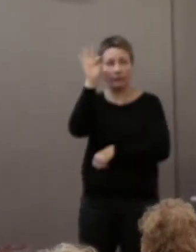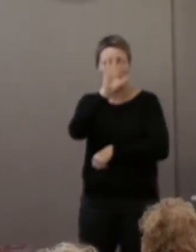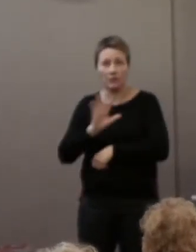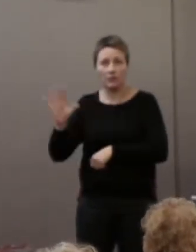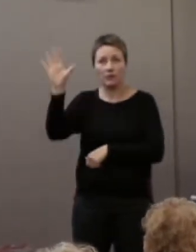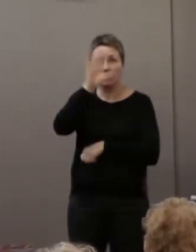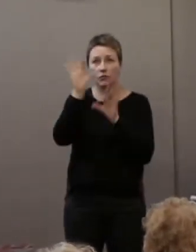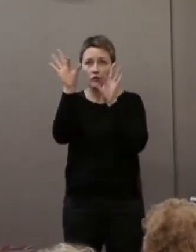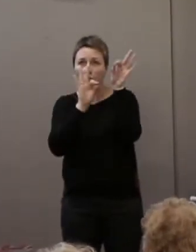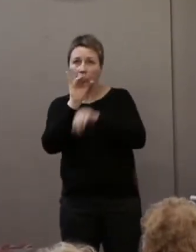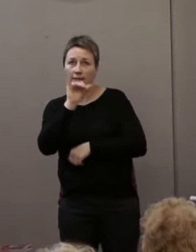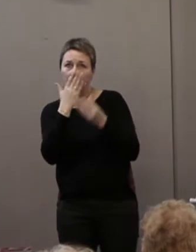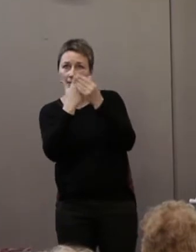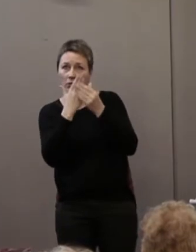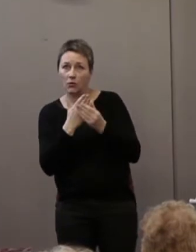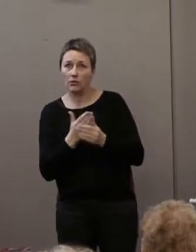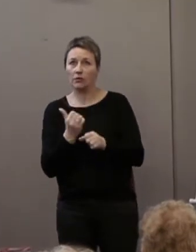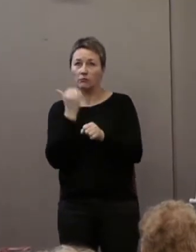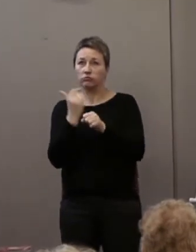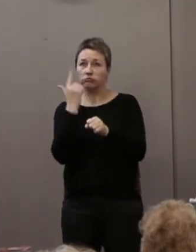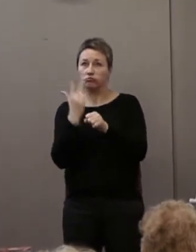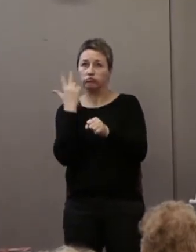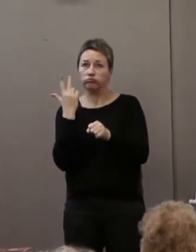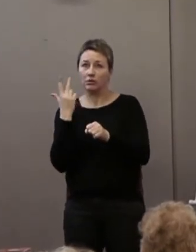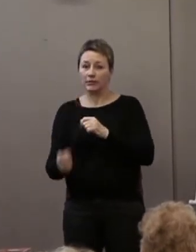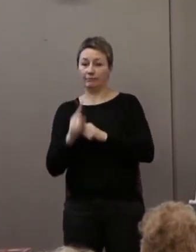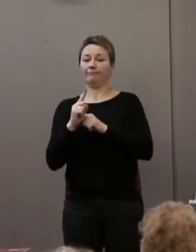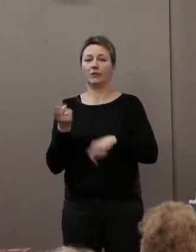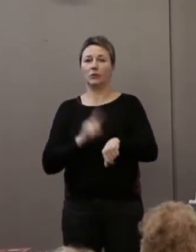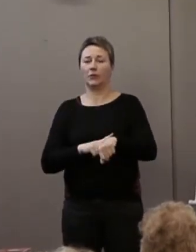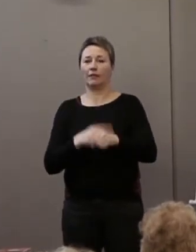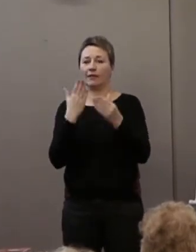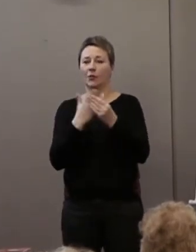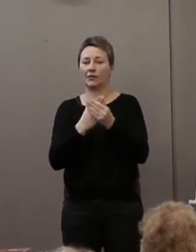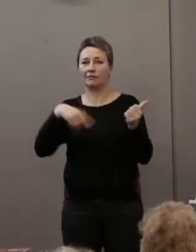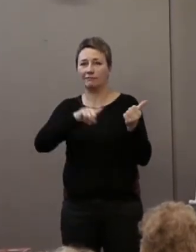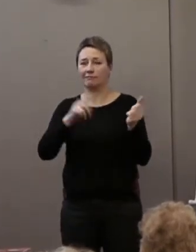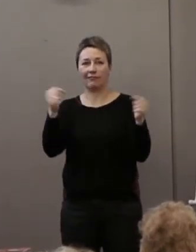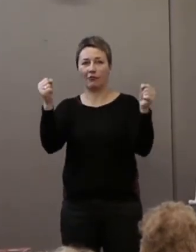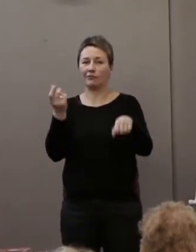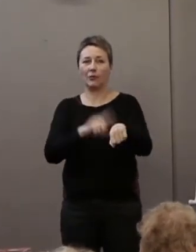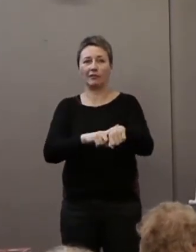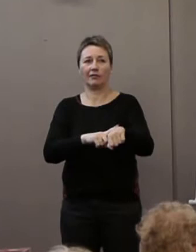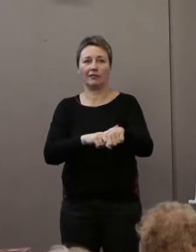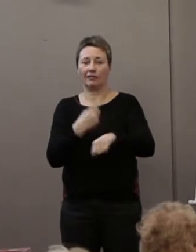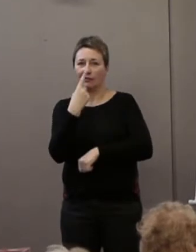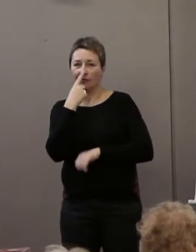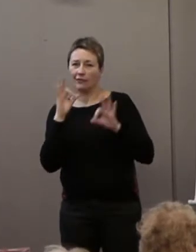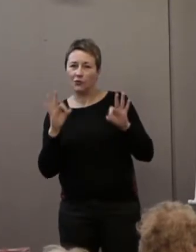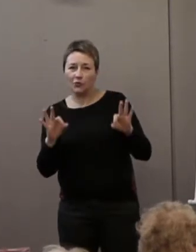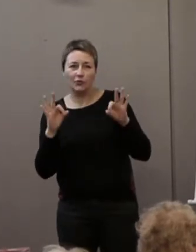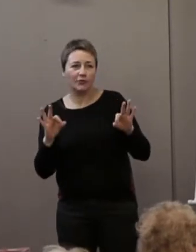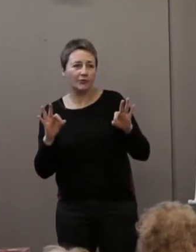les années précédentes, immédiatement, certains dossiers émergeaient. Tout le monde ayant eu, en effet,